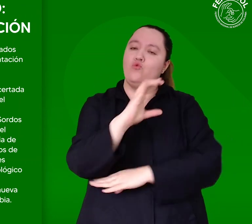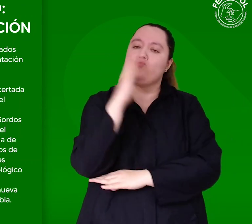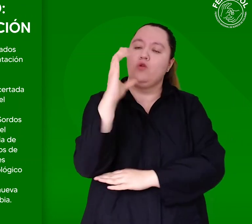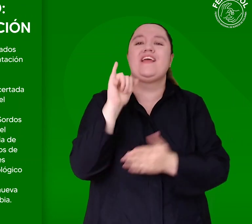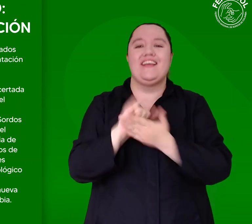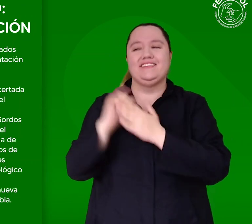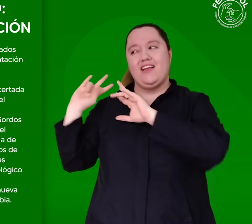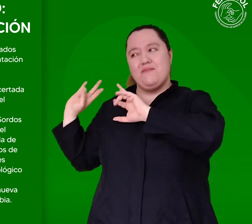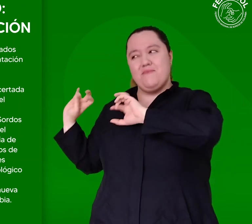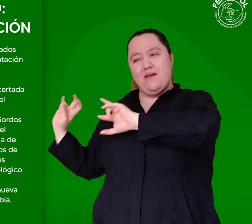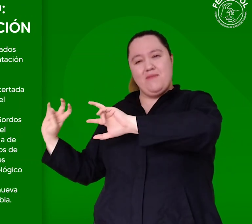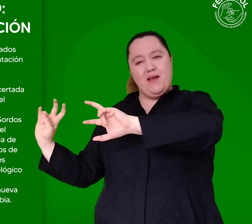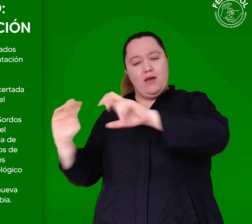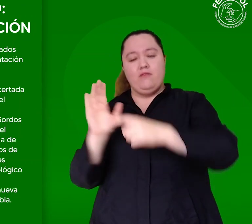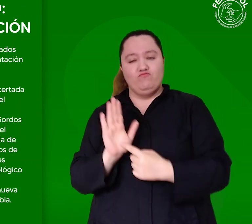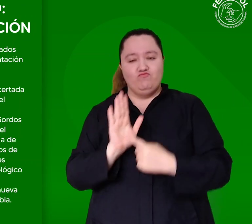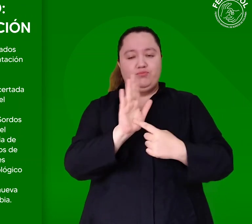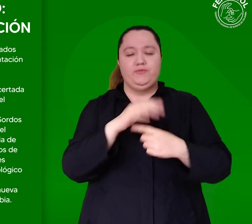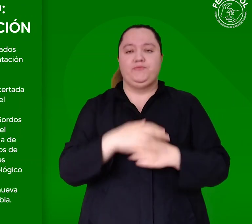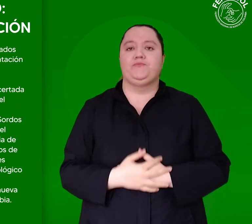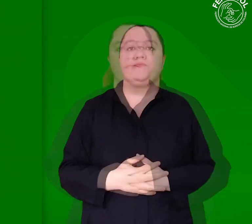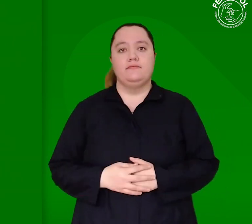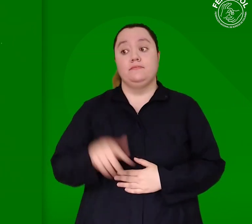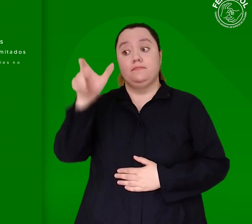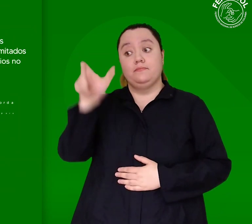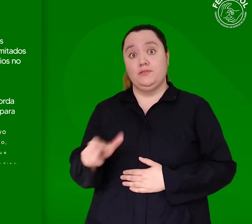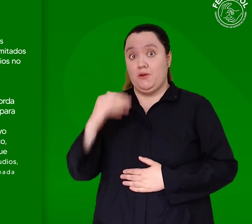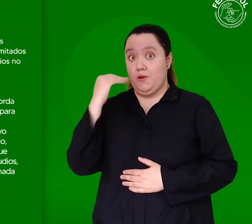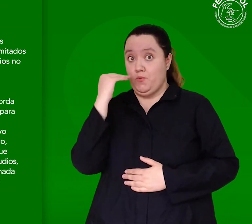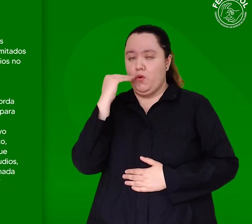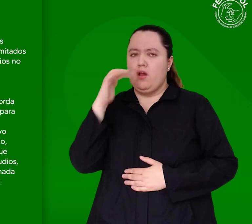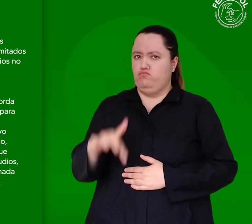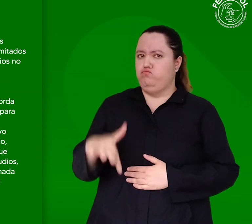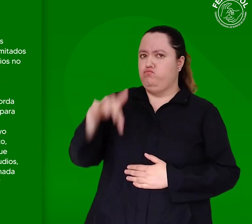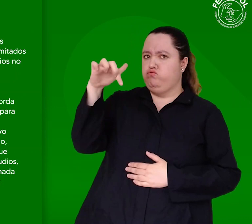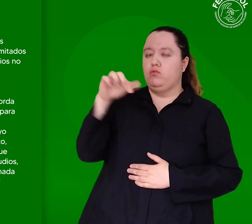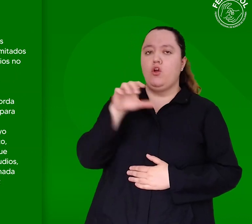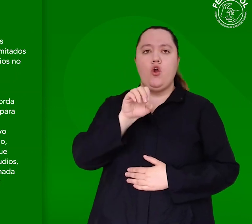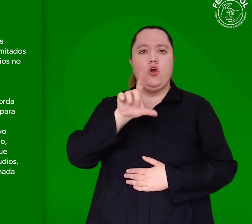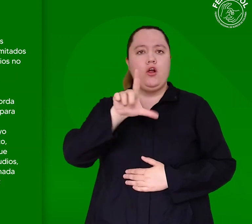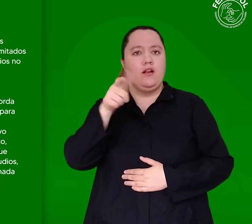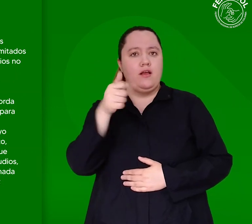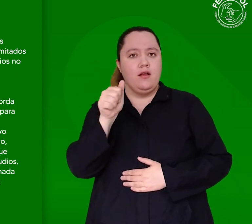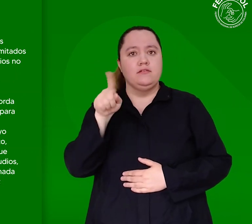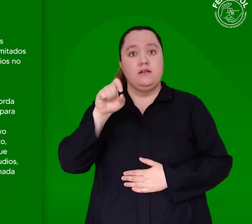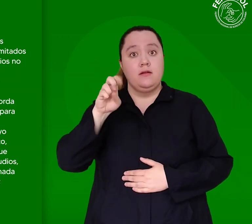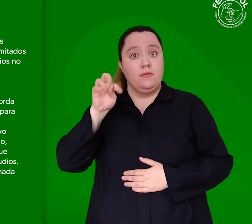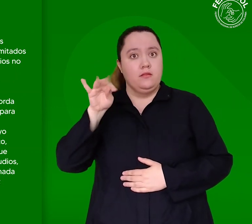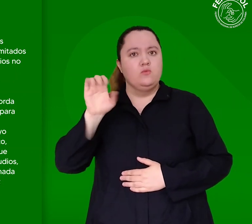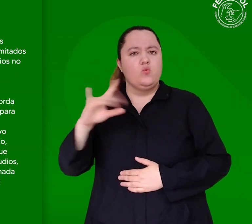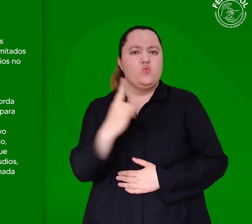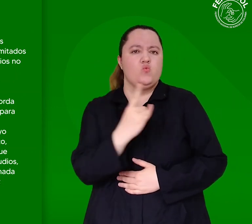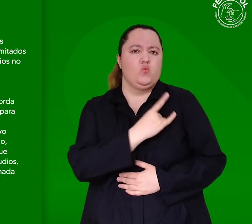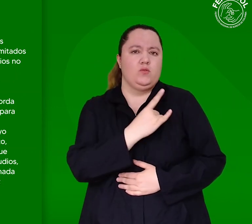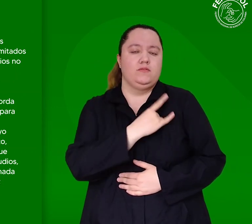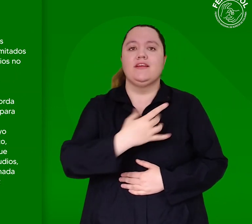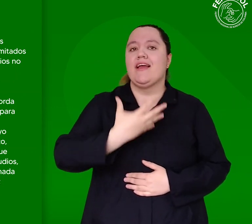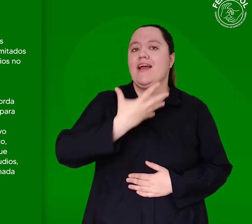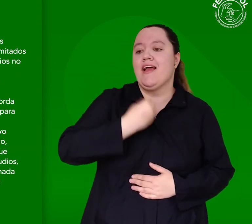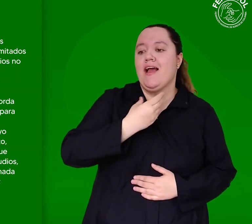licenciamiento en Colombia. La profesional Olga Lucía Sarmiento de la Universidad de los Andes, quien presentó los resultados